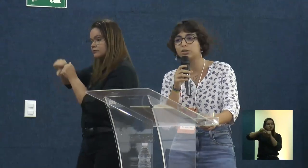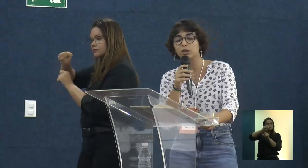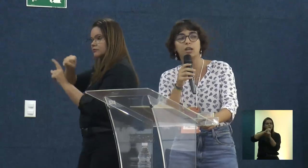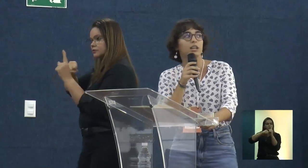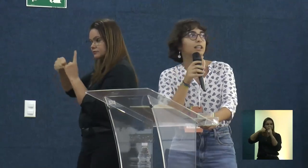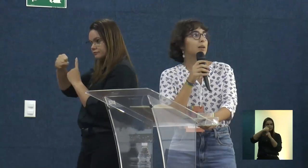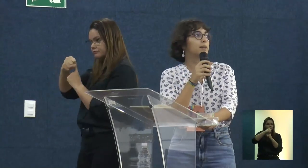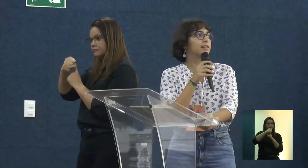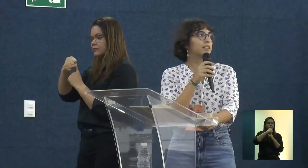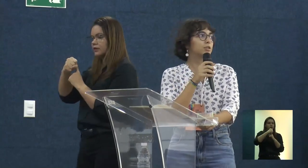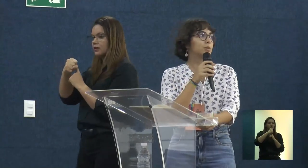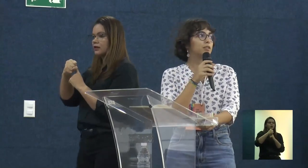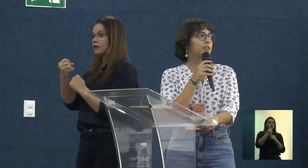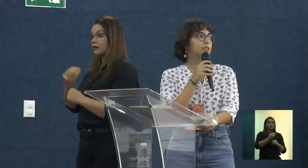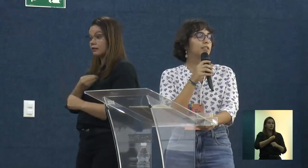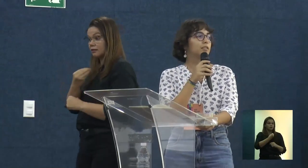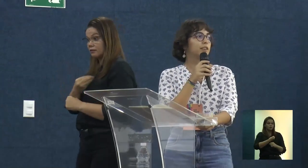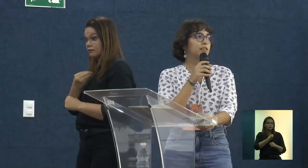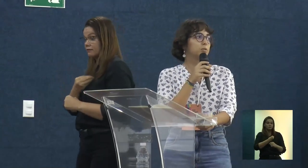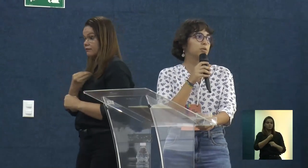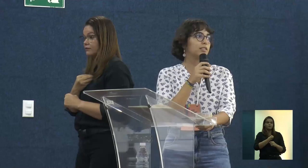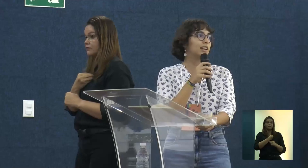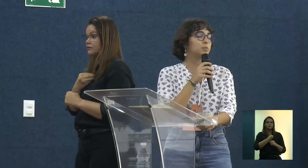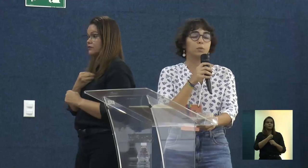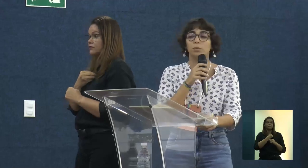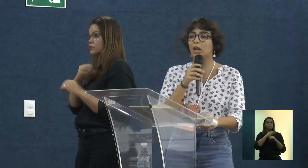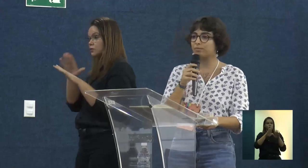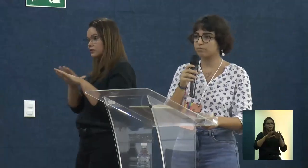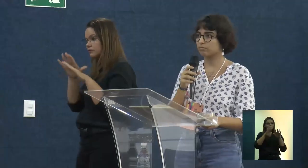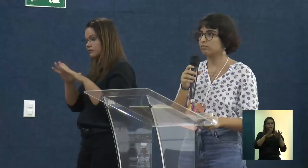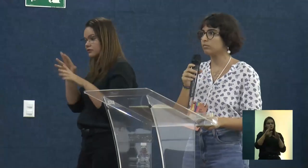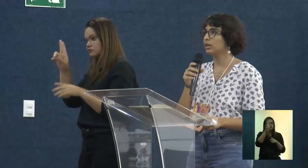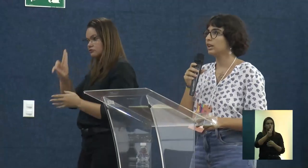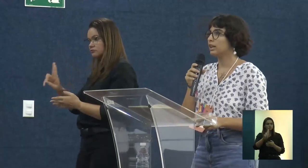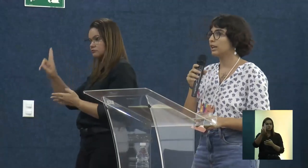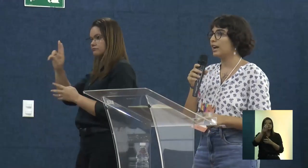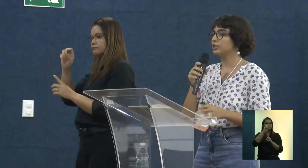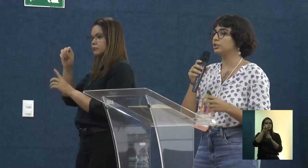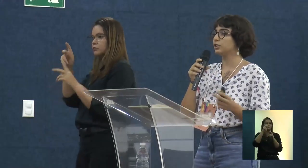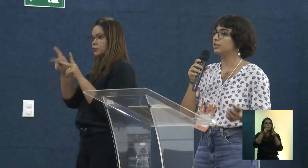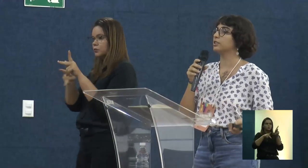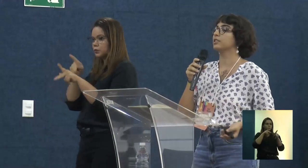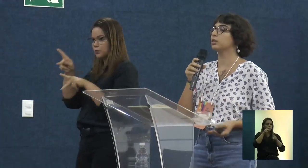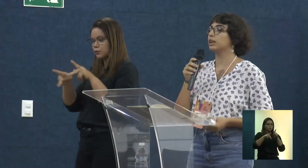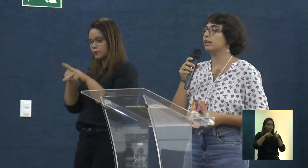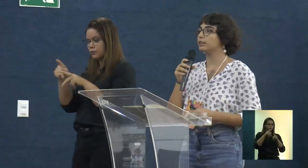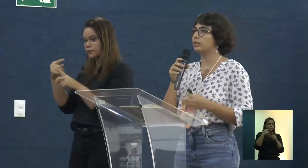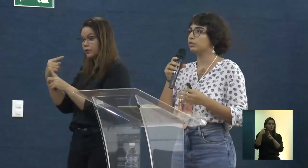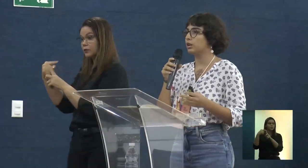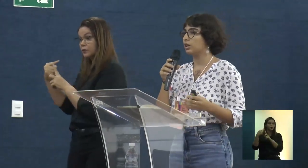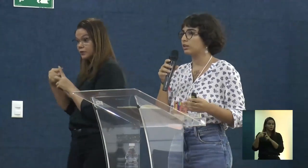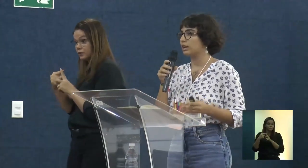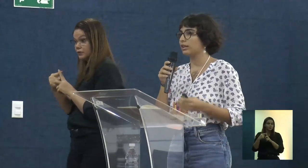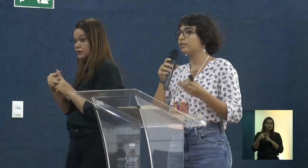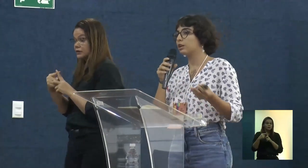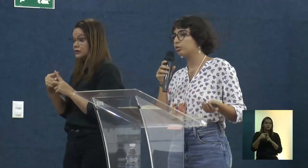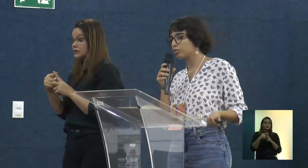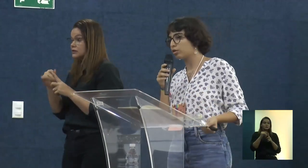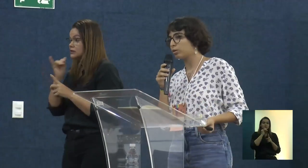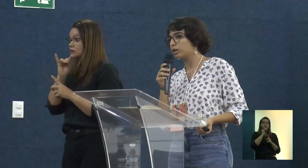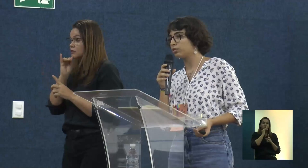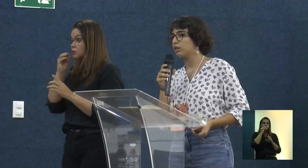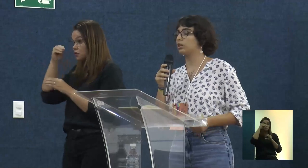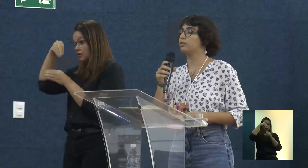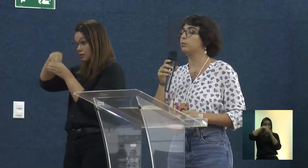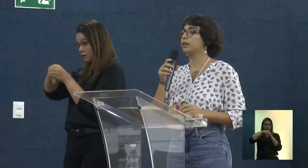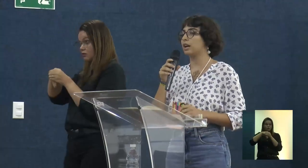sociedade, que está presente no Manifesto em Defesa de uma Universidade Popular. E aí, gente entende, assim, dentro da criação dos